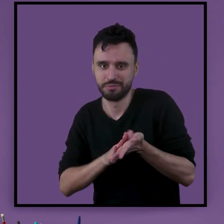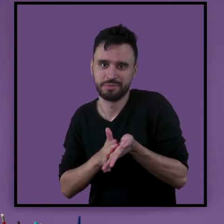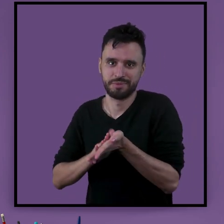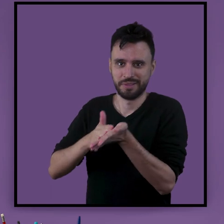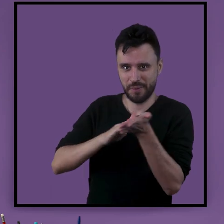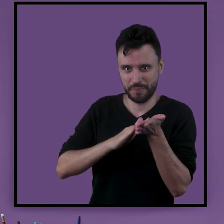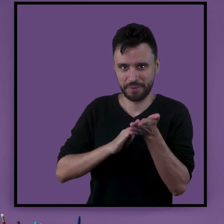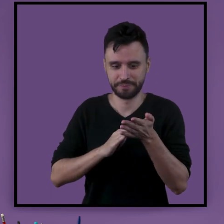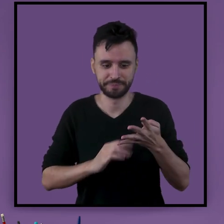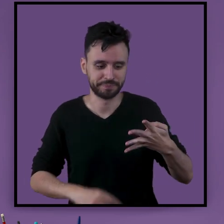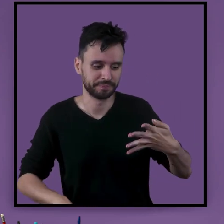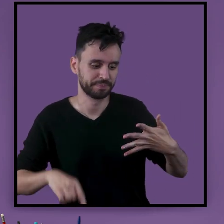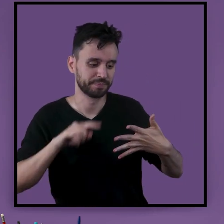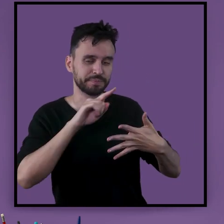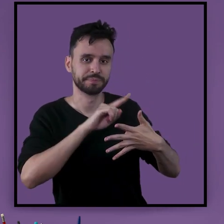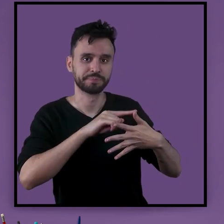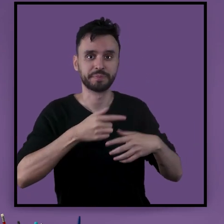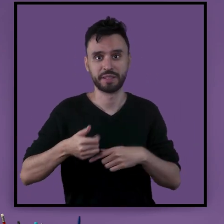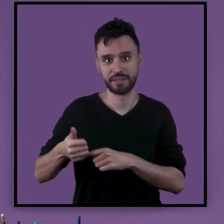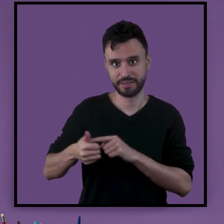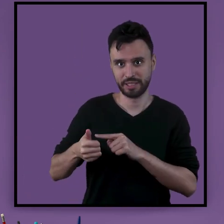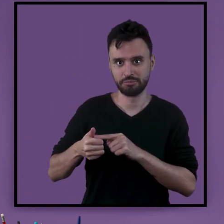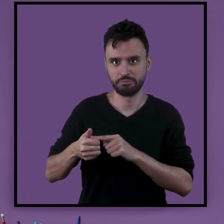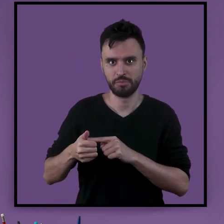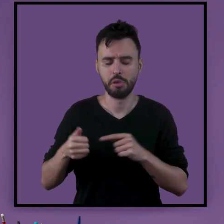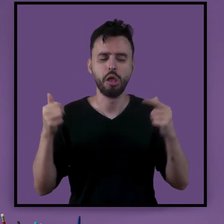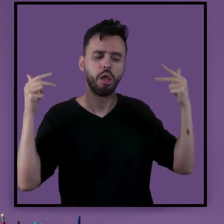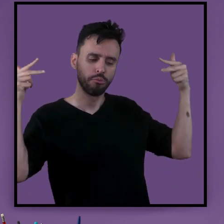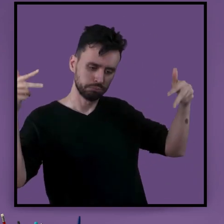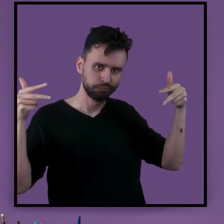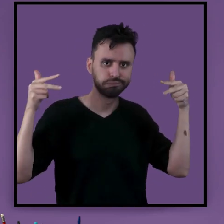raízes do samba. Hip Hop.